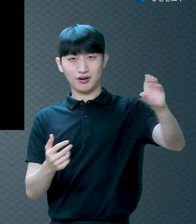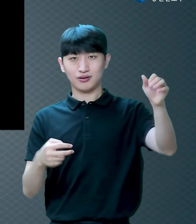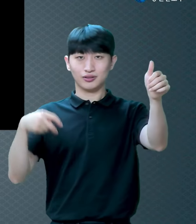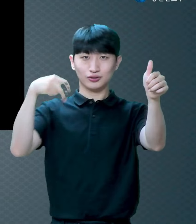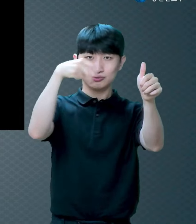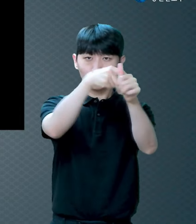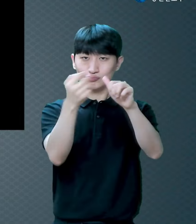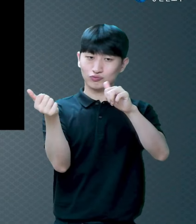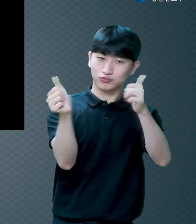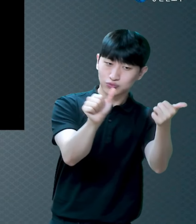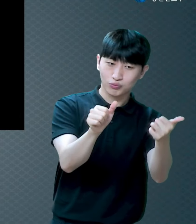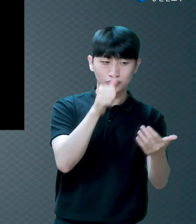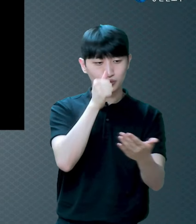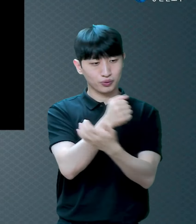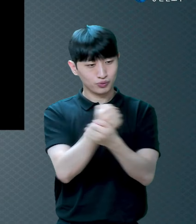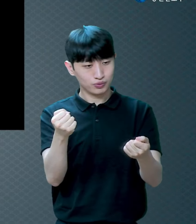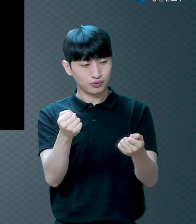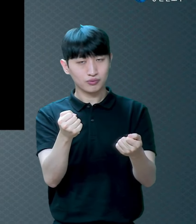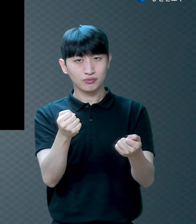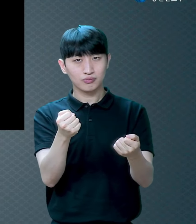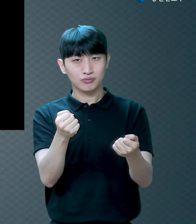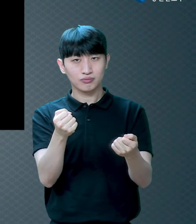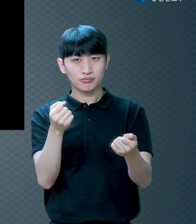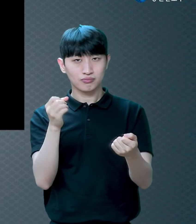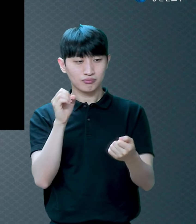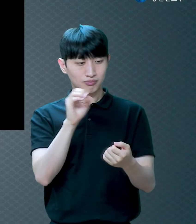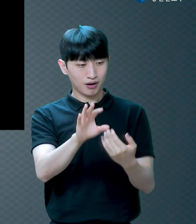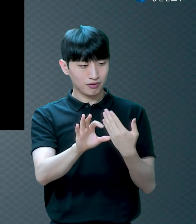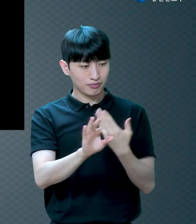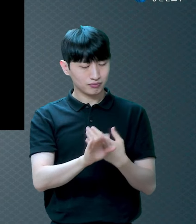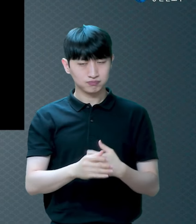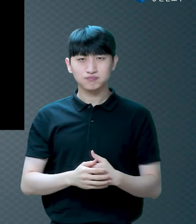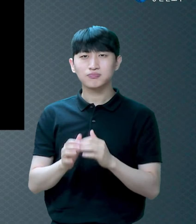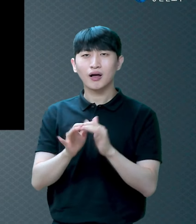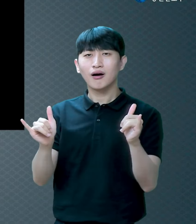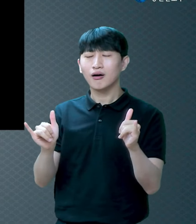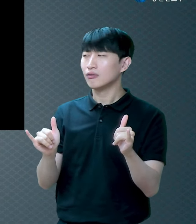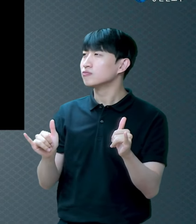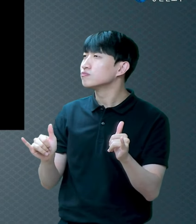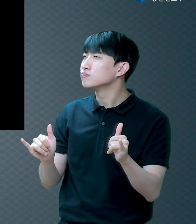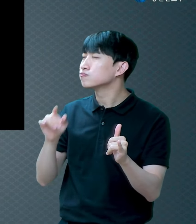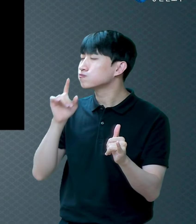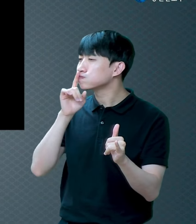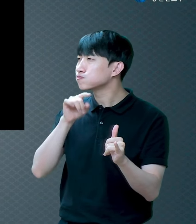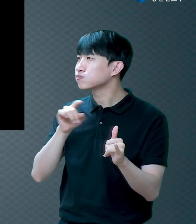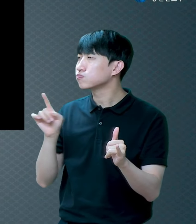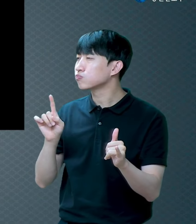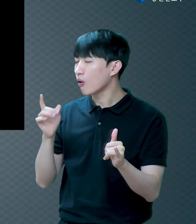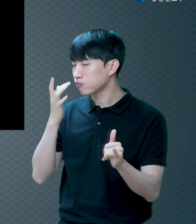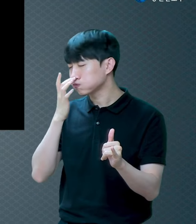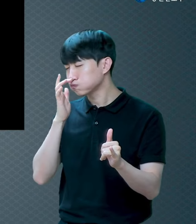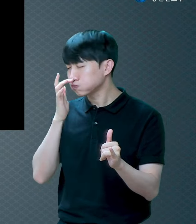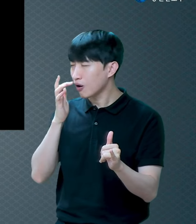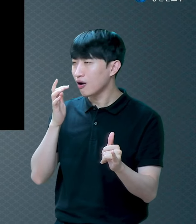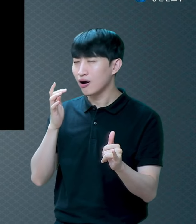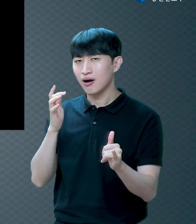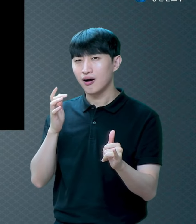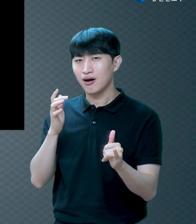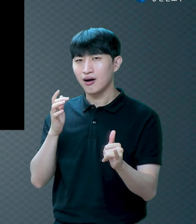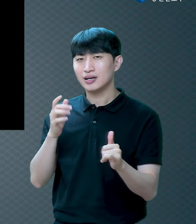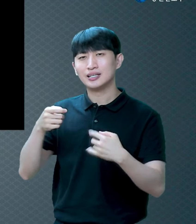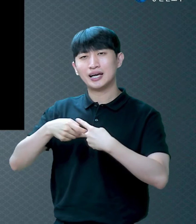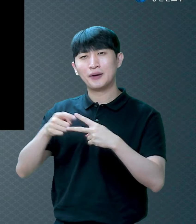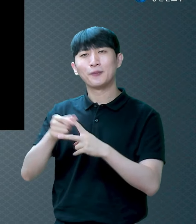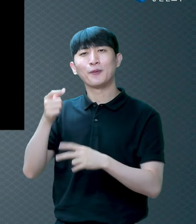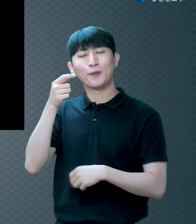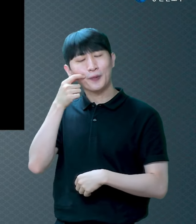용서하고 이러면 사람들이 잘 못 알아볼까 봐 미리 훈련을 시킨 거예요 여러 사건들을